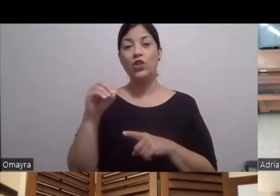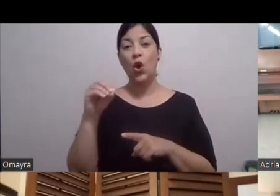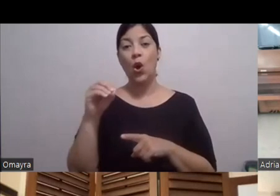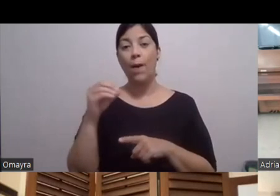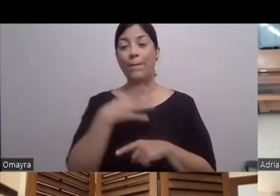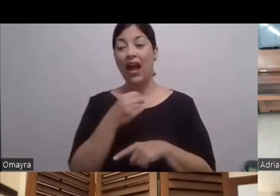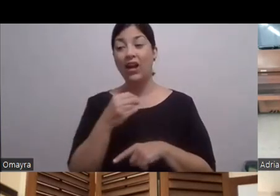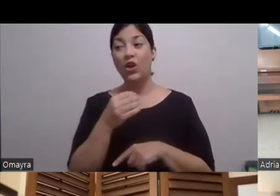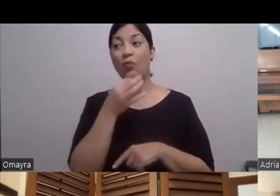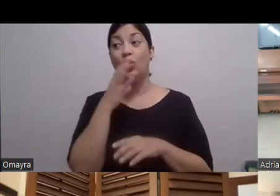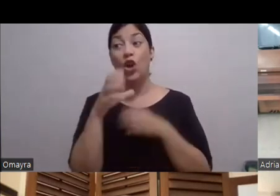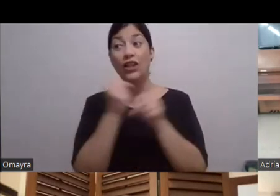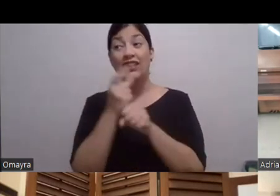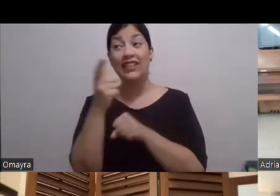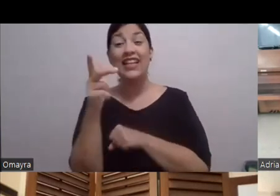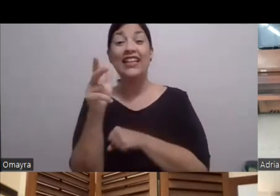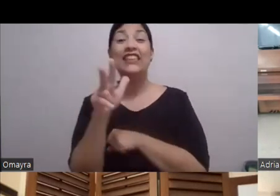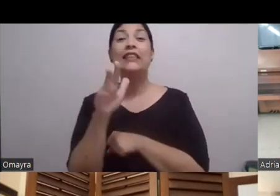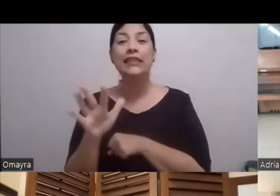Ay, pues Está Teenager Sí Seguro